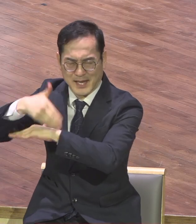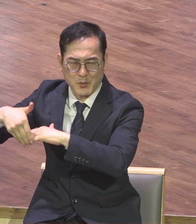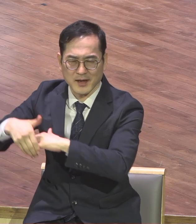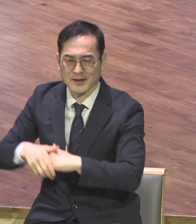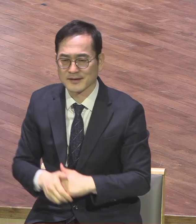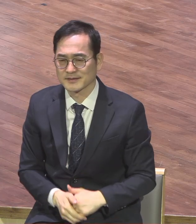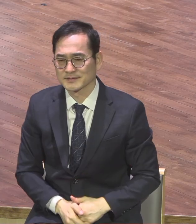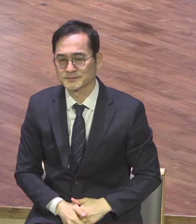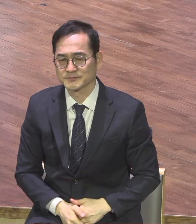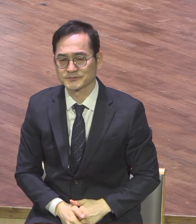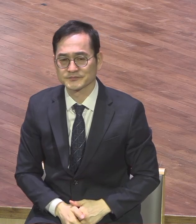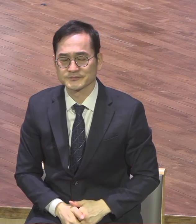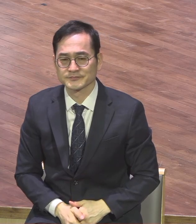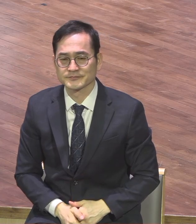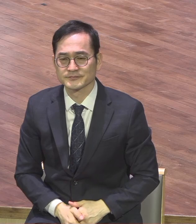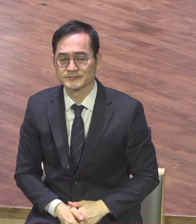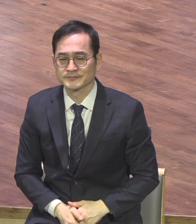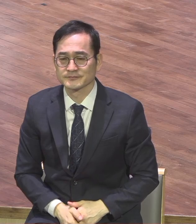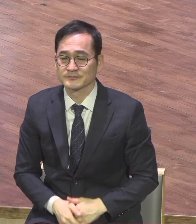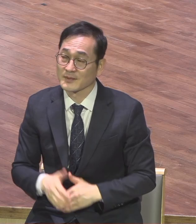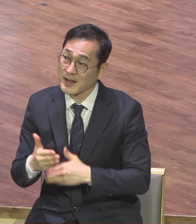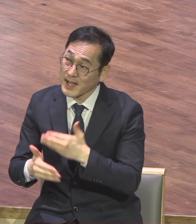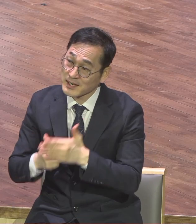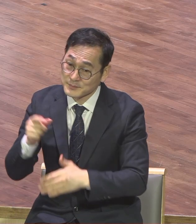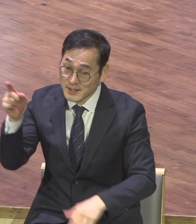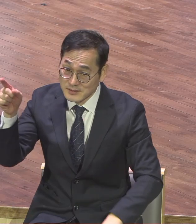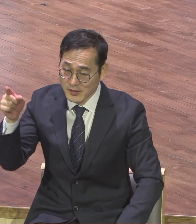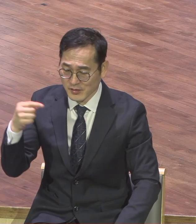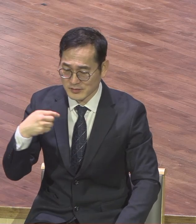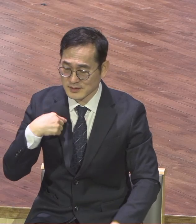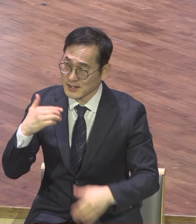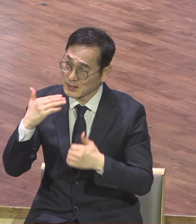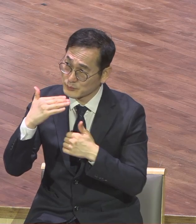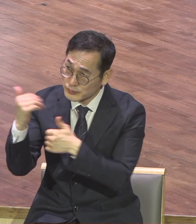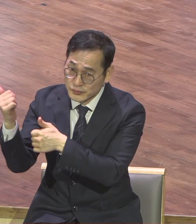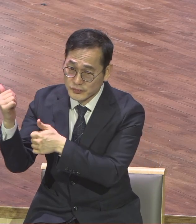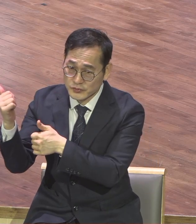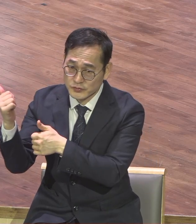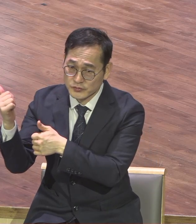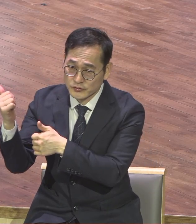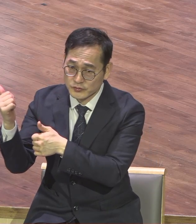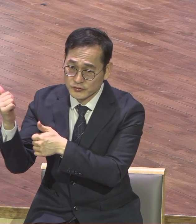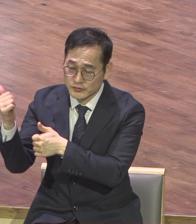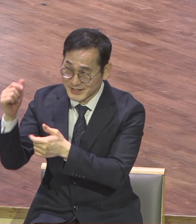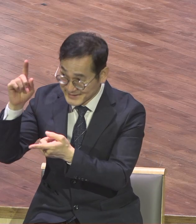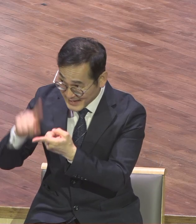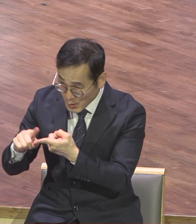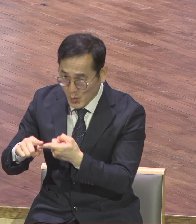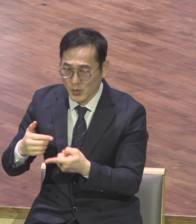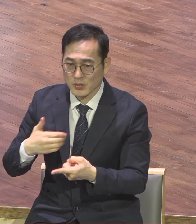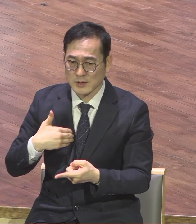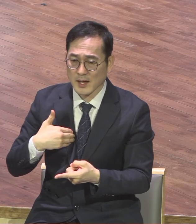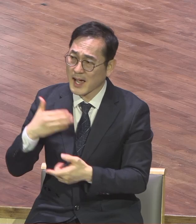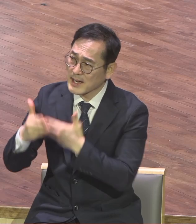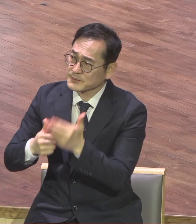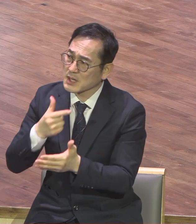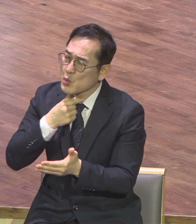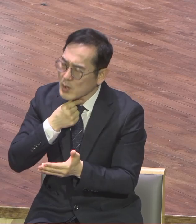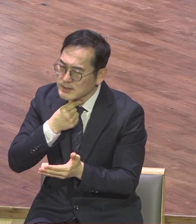하나님께서 너희가 부르셈을 받은 일에 합당하게 행하여 여기서 합당하게